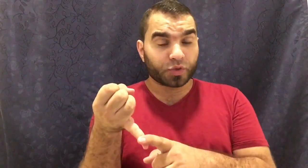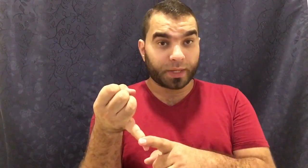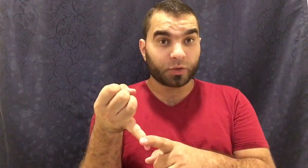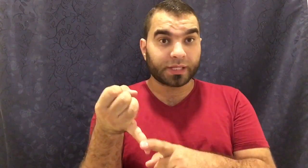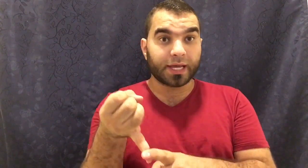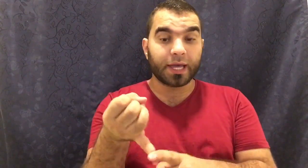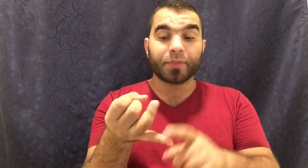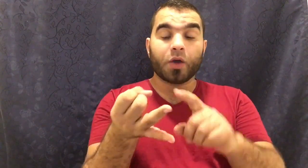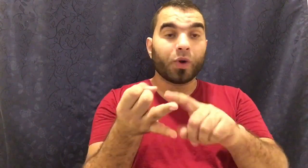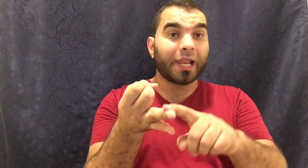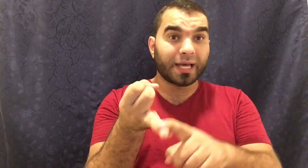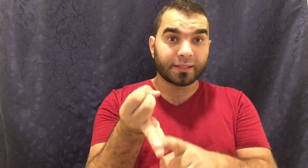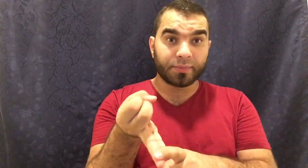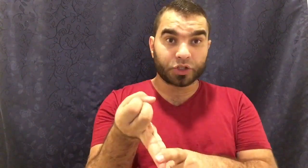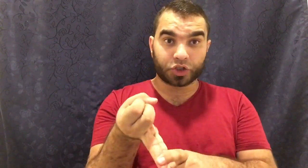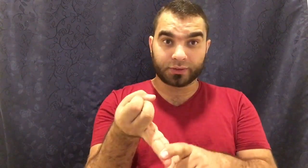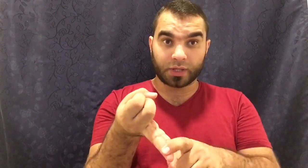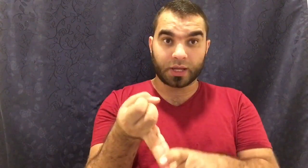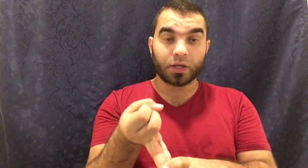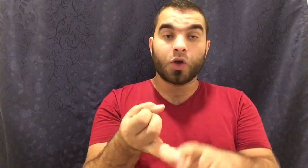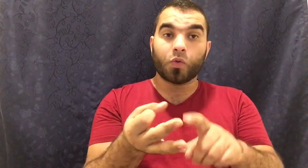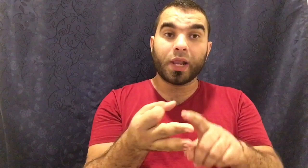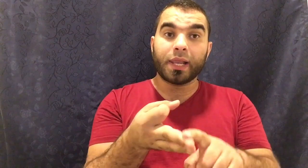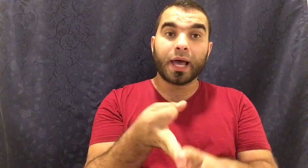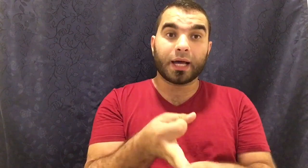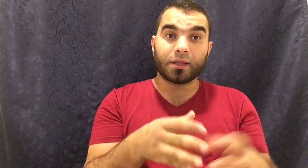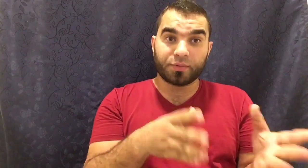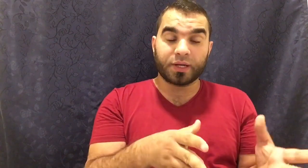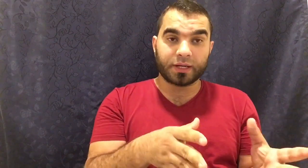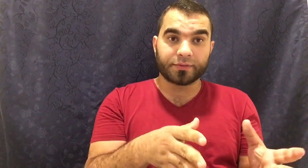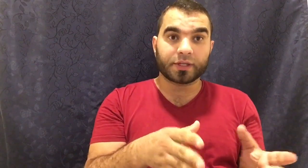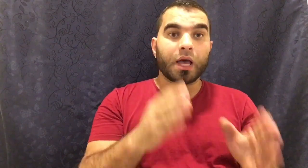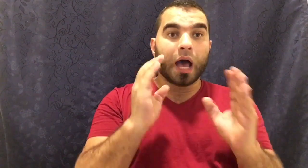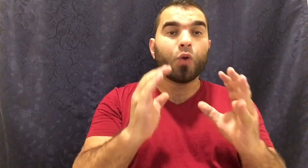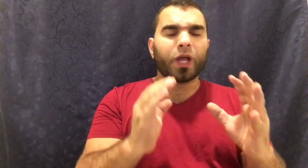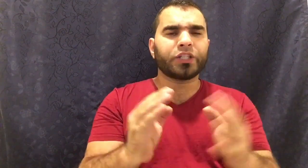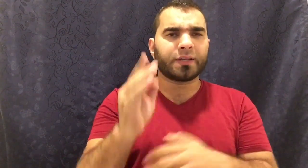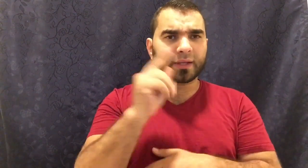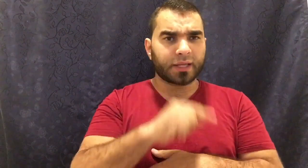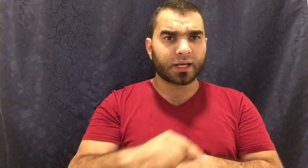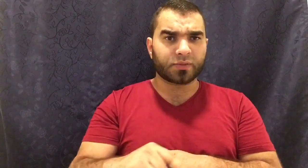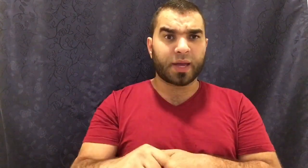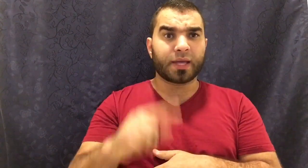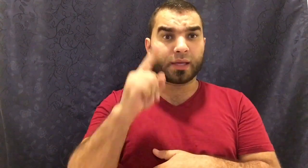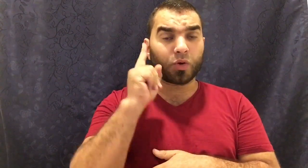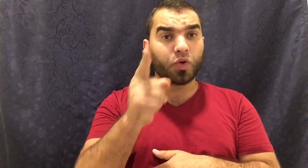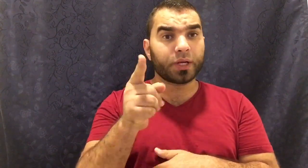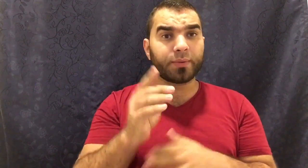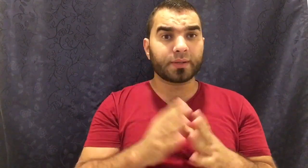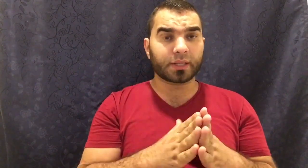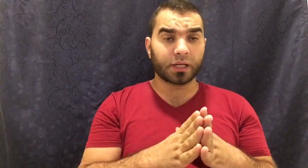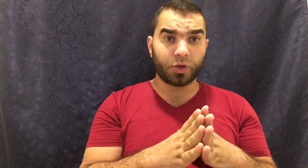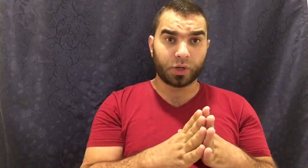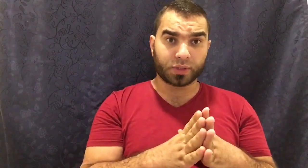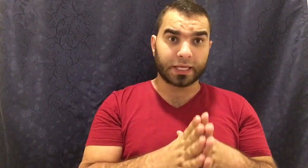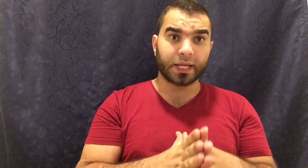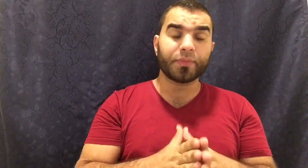سبحانه وتعالى ولا حزم من الشيطان ولا حديث من النفس أول حاجة عايزك تركز معي يقول النبي صلى الله عليه وسلم